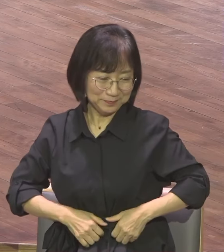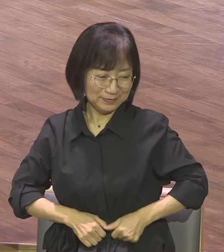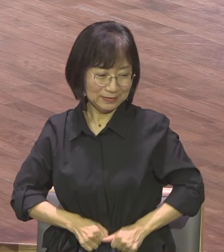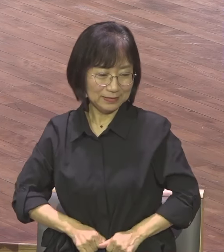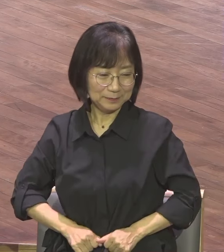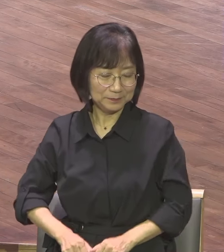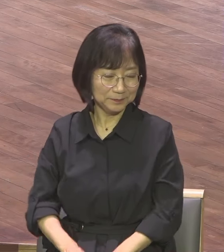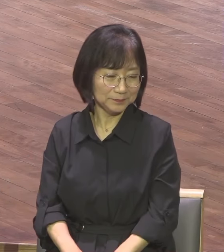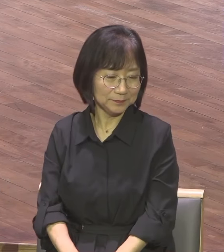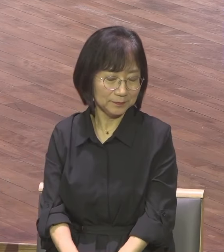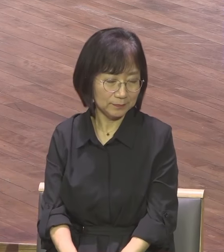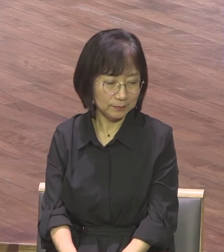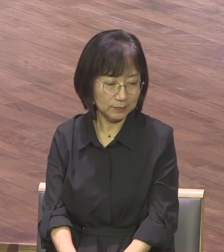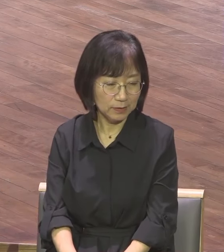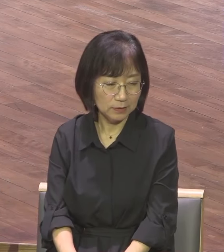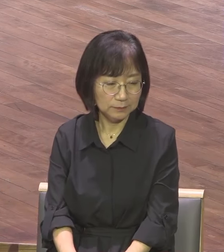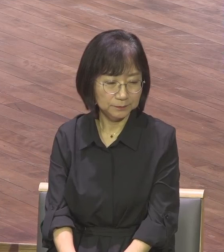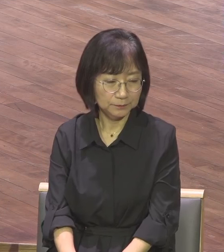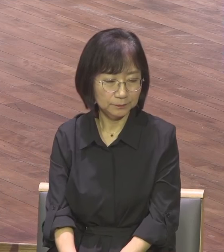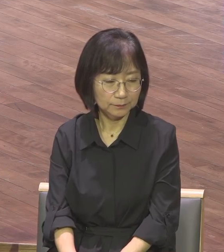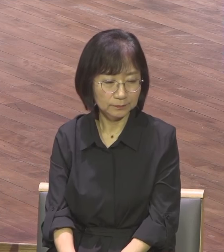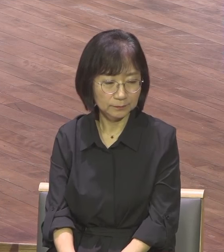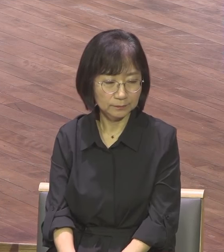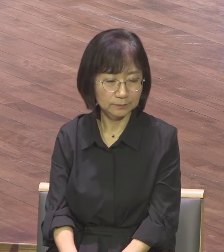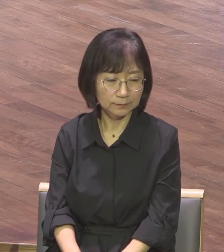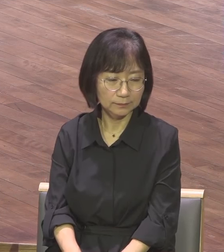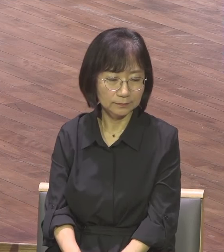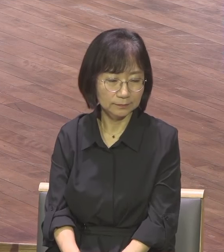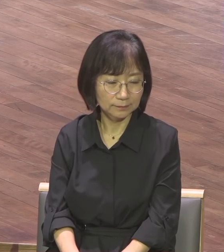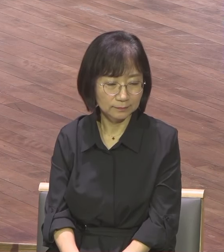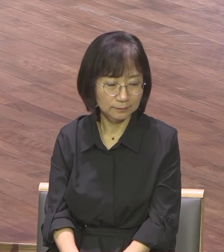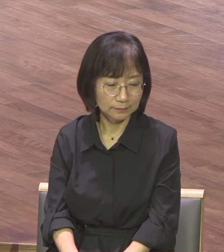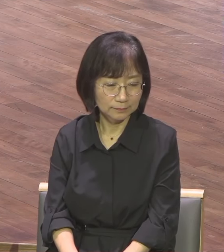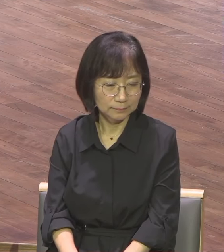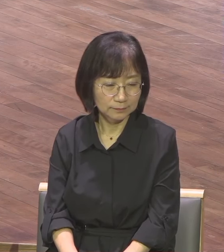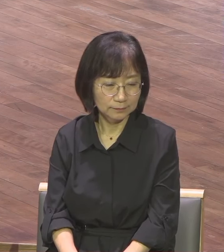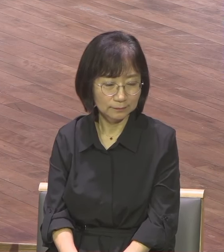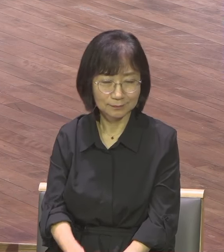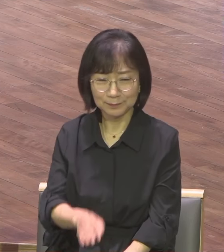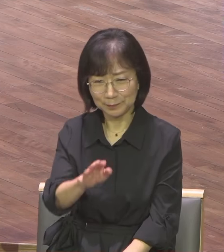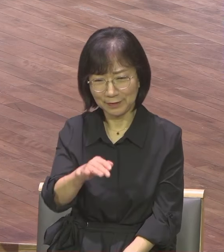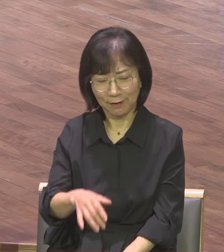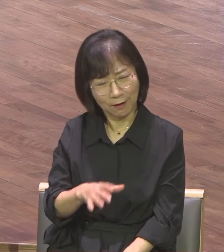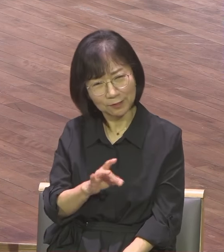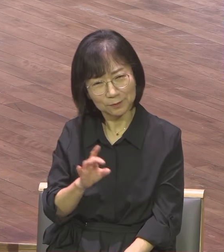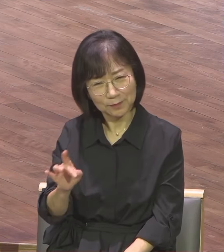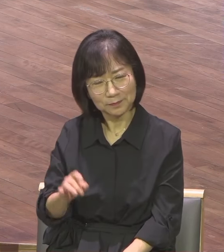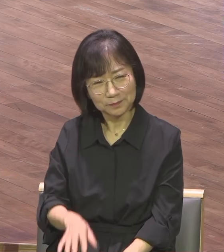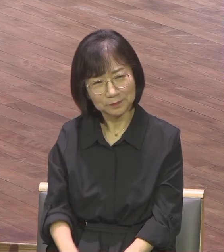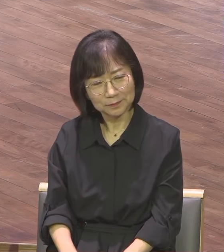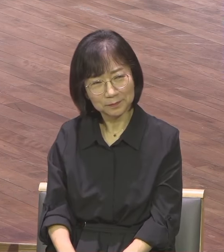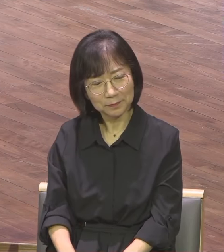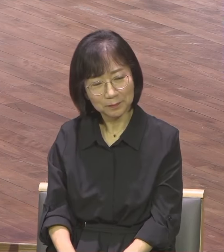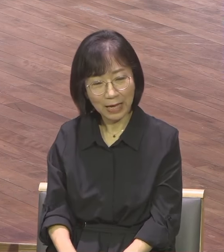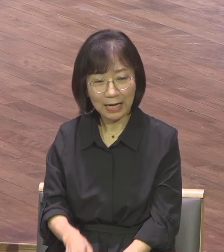못하겠어요 왜 꼭 성경을 3장만 읽어야 되는가 한국교회가 3장 운동을 하거든요